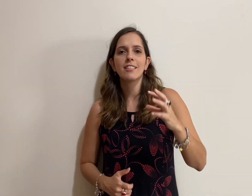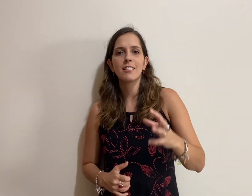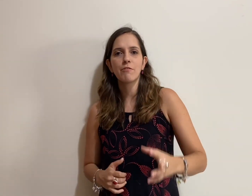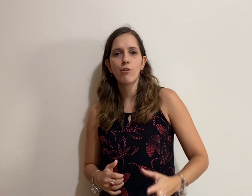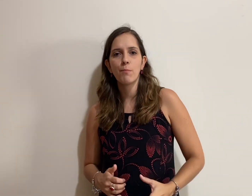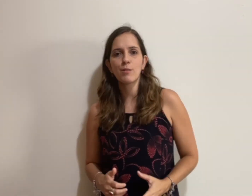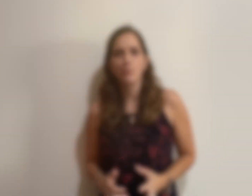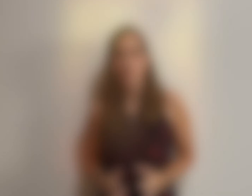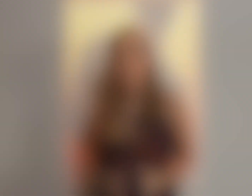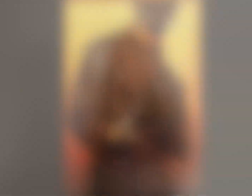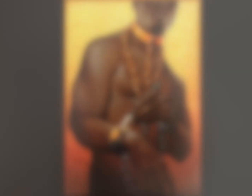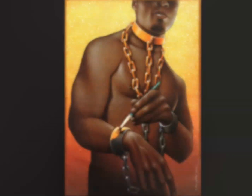informações. Tchau,